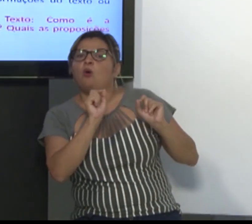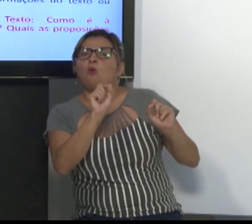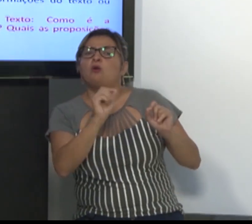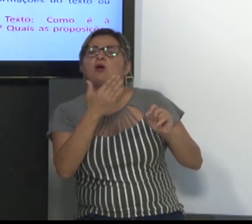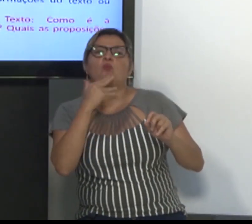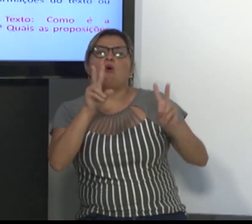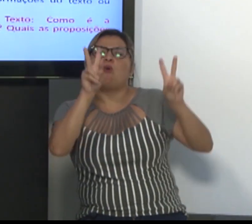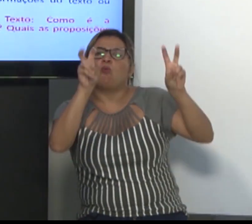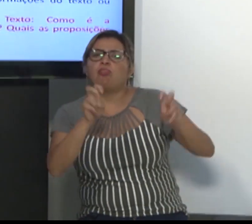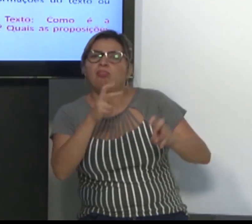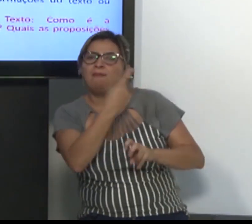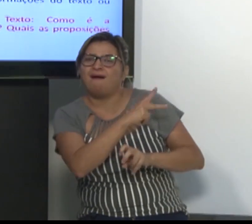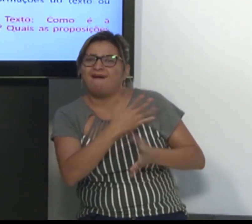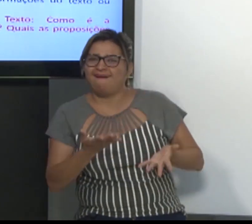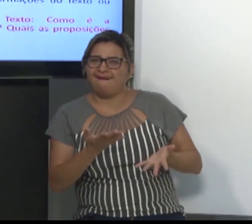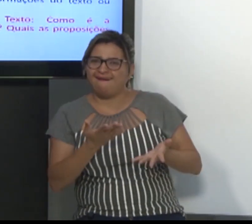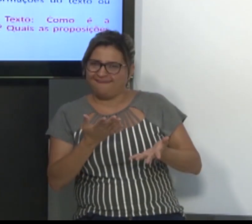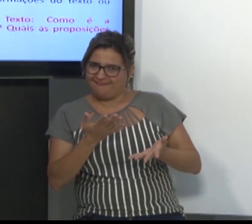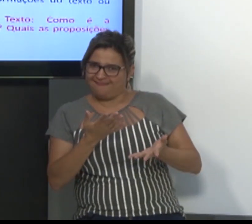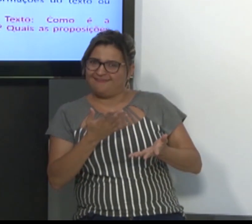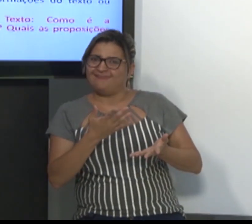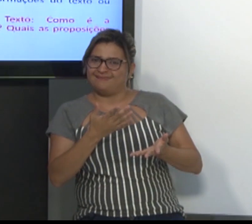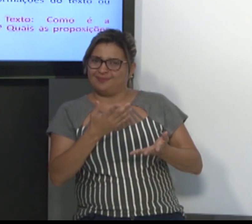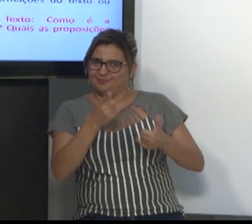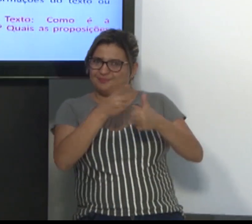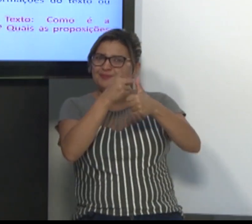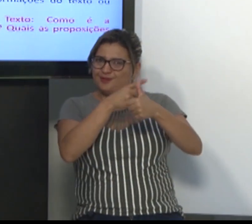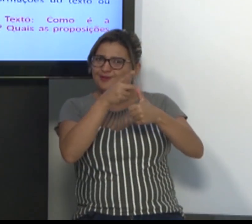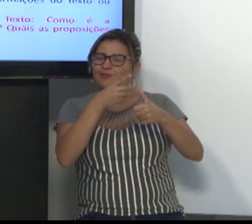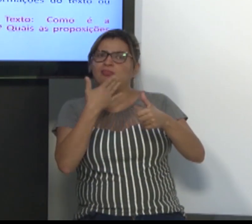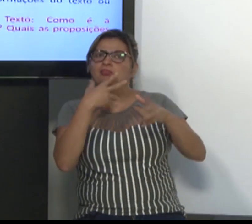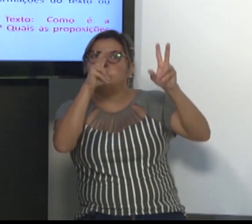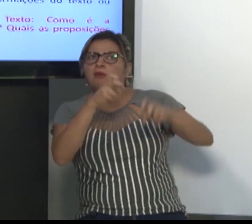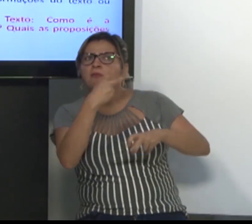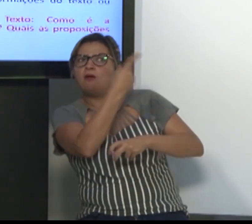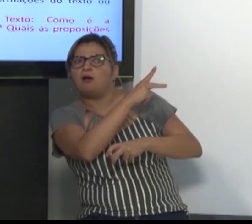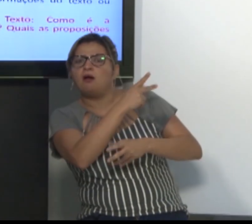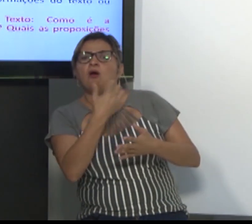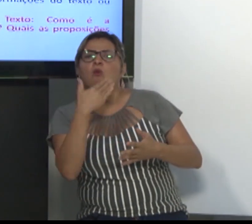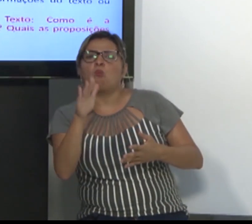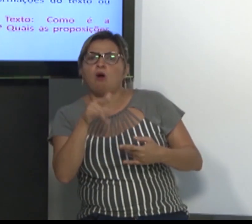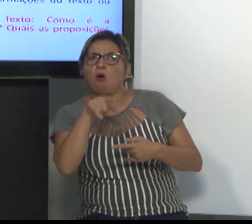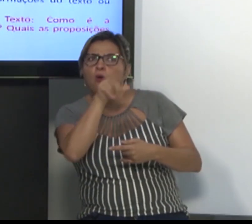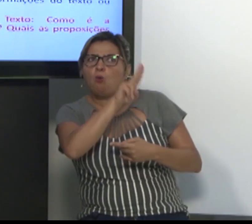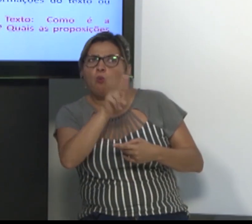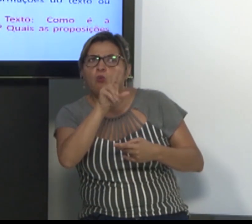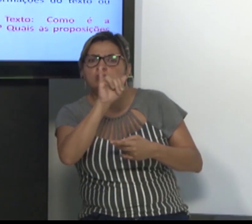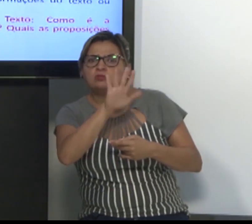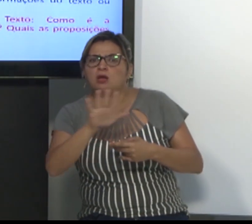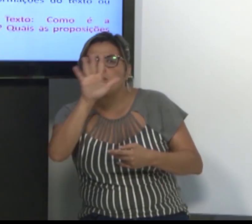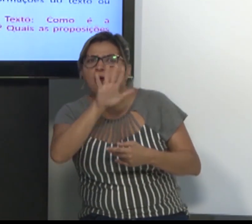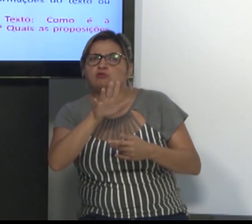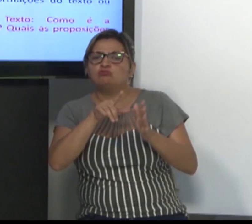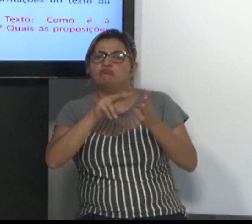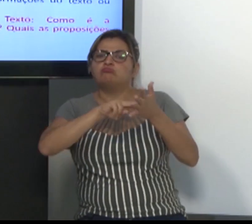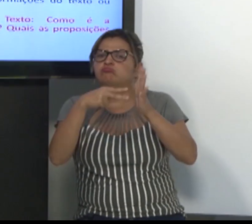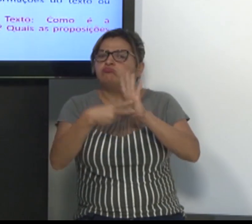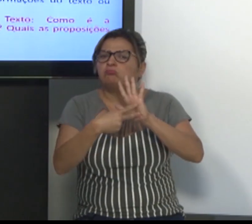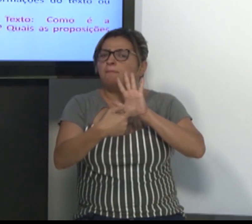Qual é o tema? O que está sendo usado? Qual o significado disso?